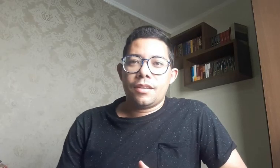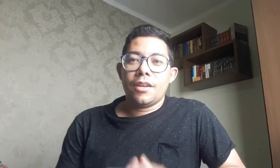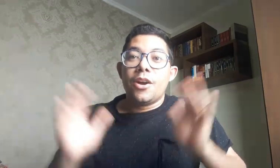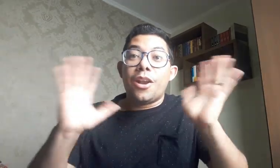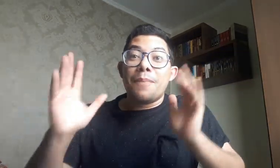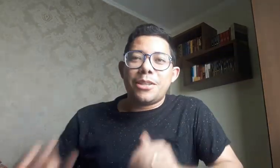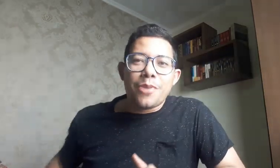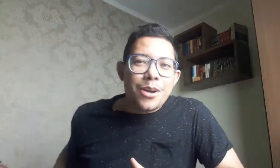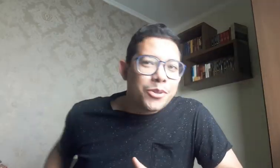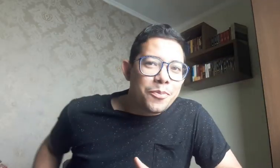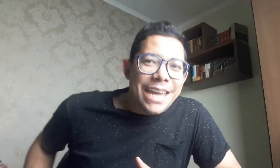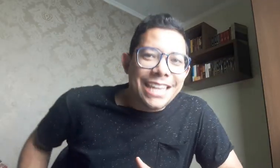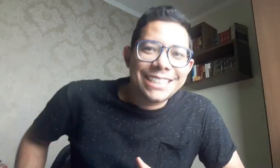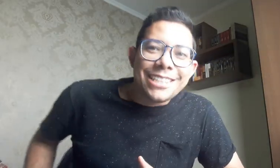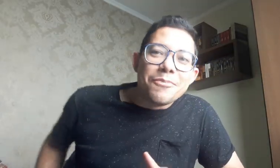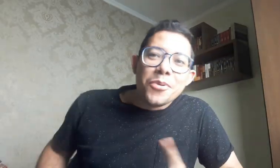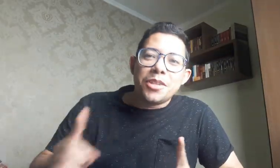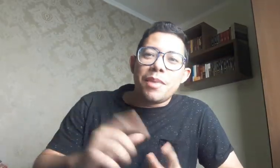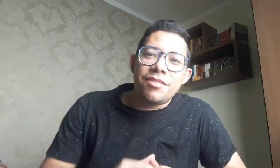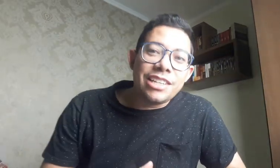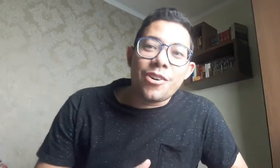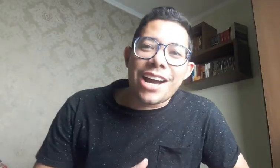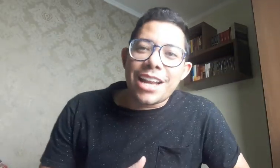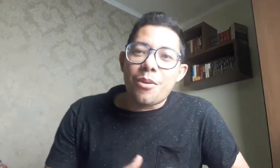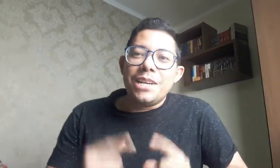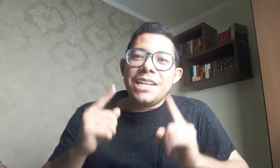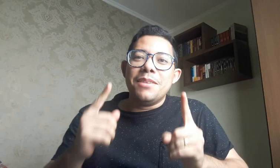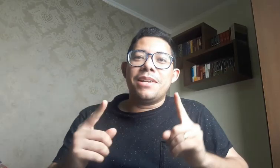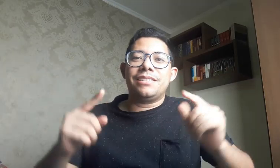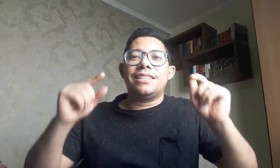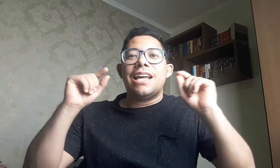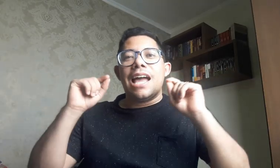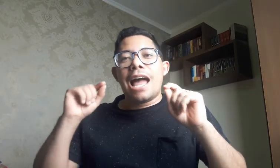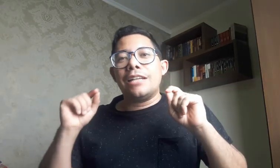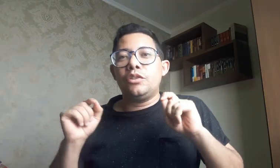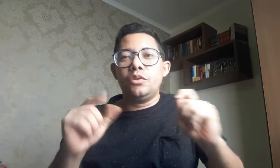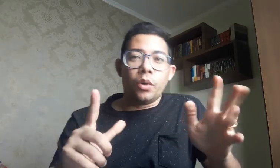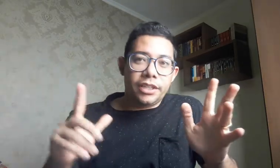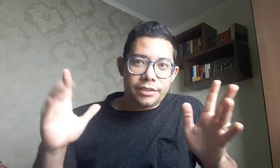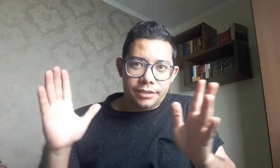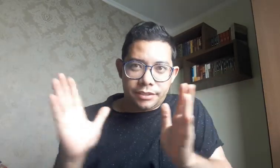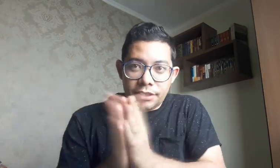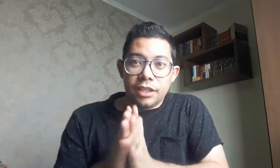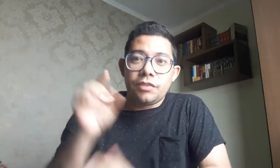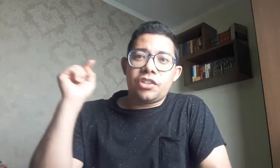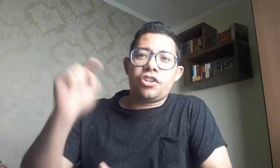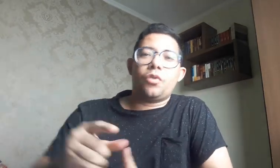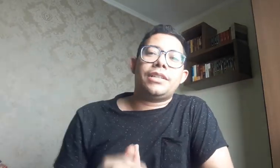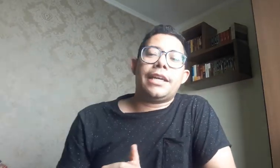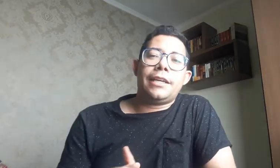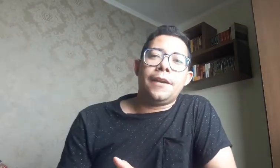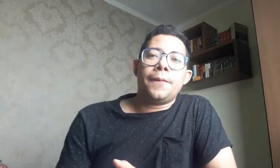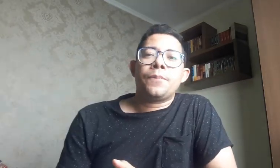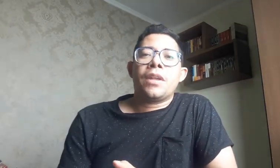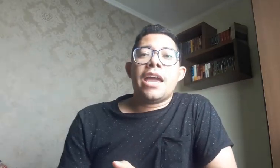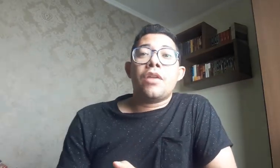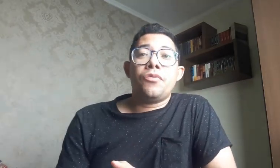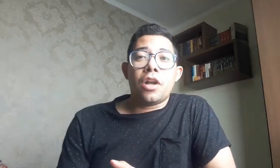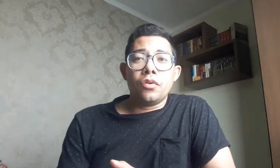Olá pessoal, tudo bem? Seja muito bem-vindo ao canal Libras A2. Se você chegou até aqui, no final do